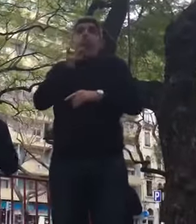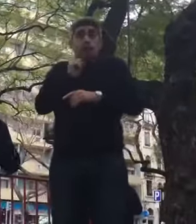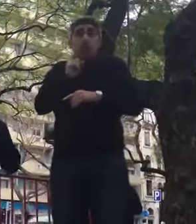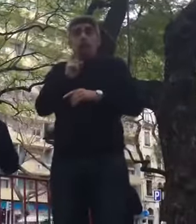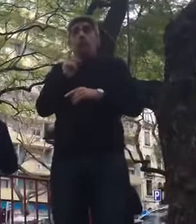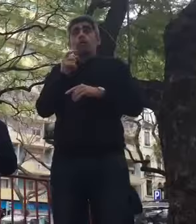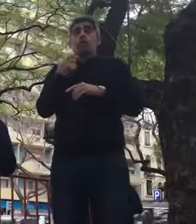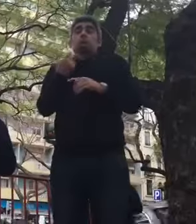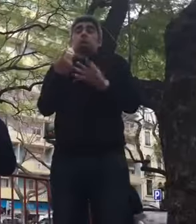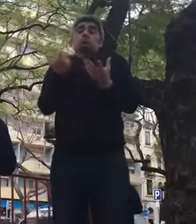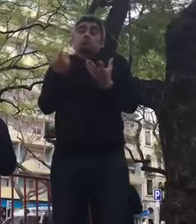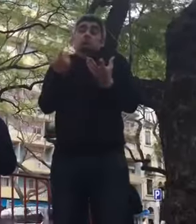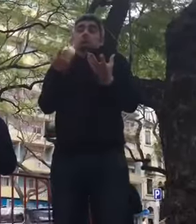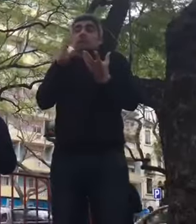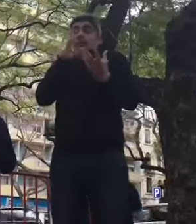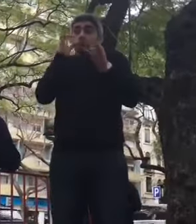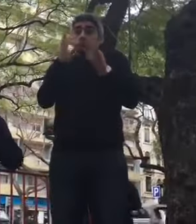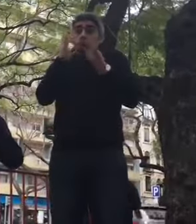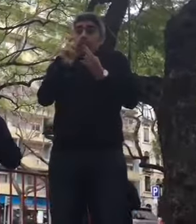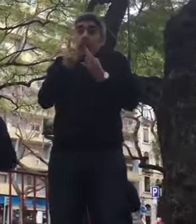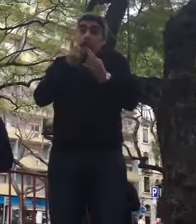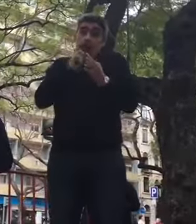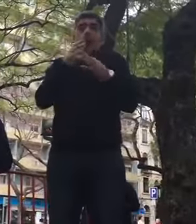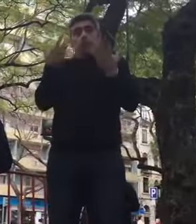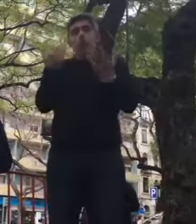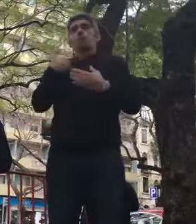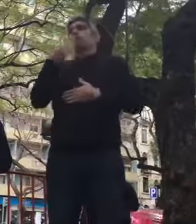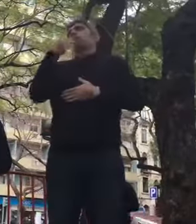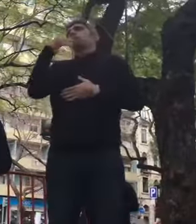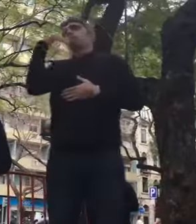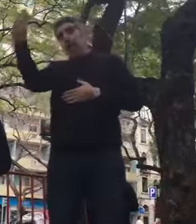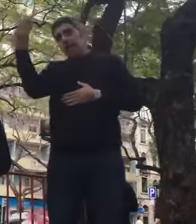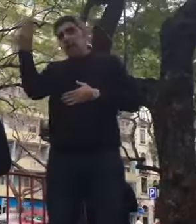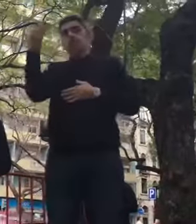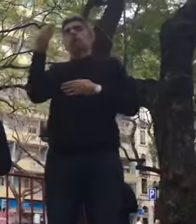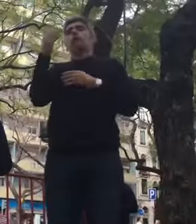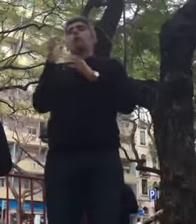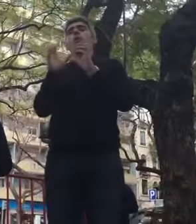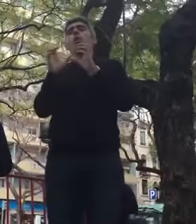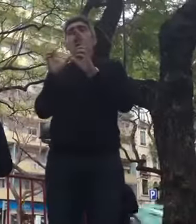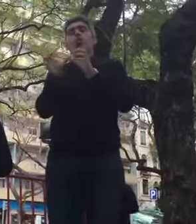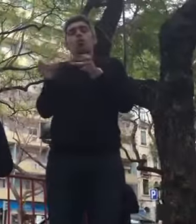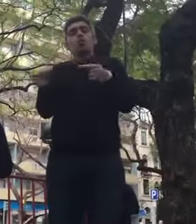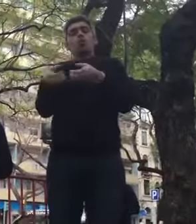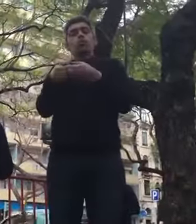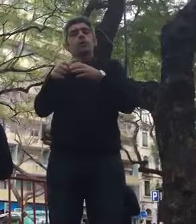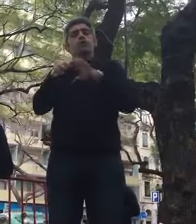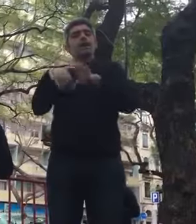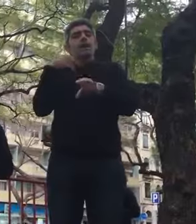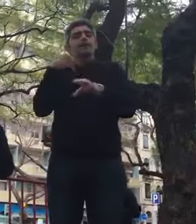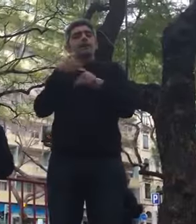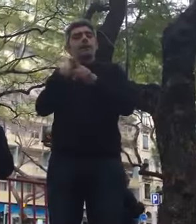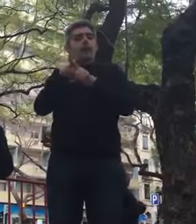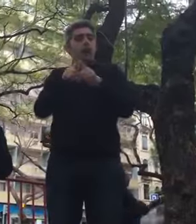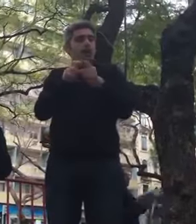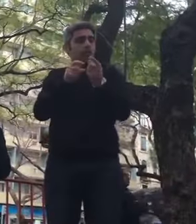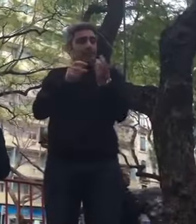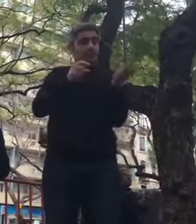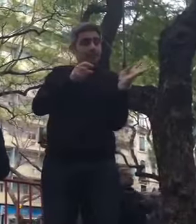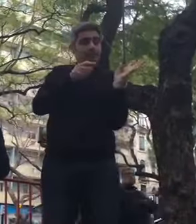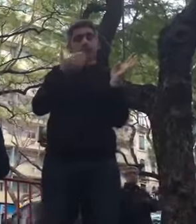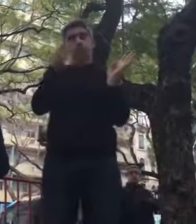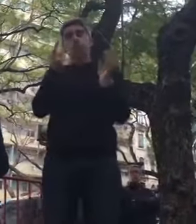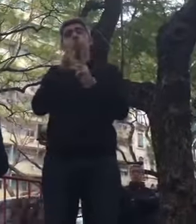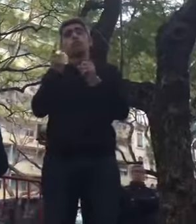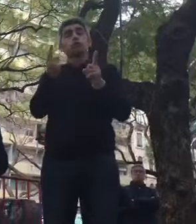é difícil, mas pronto, se fosse, então, recorreremos aos grupos parlamentares. Porquê? Porque, quando sair